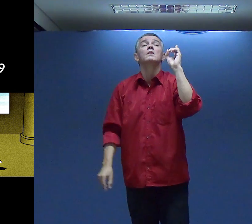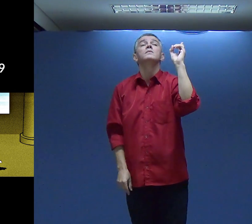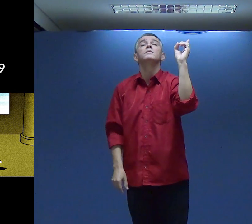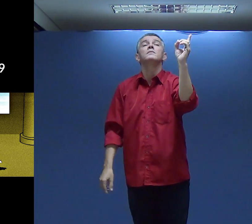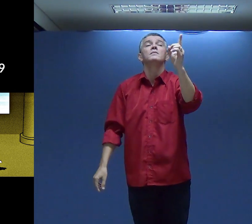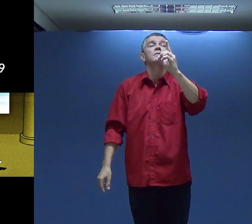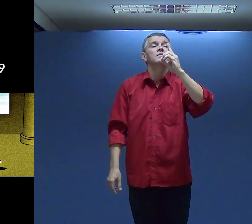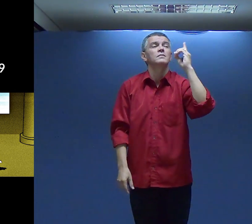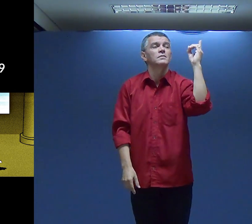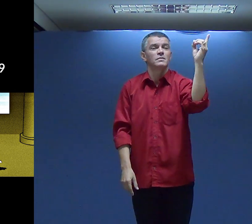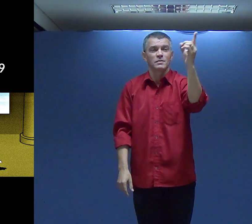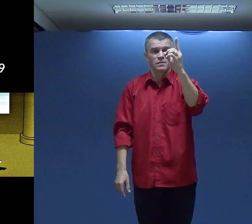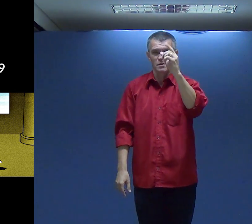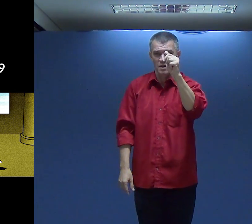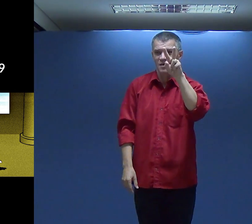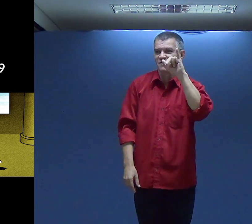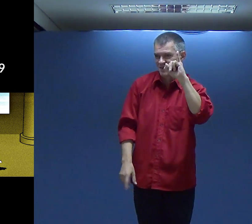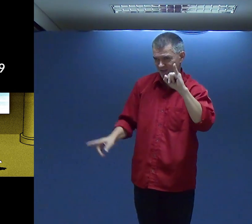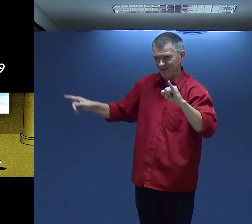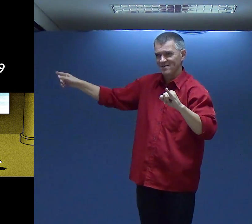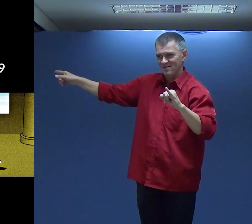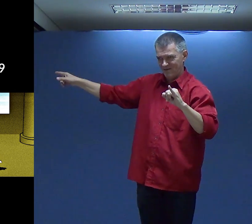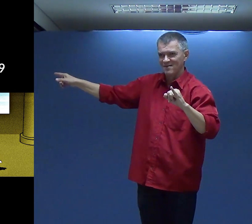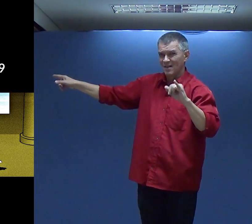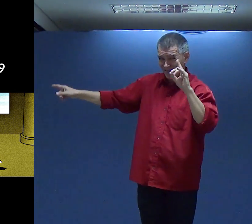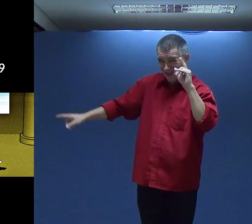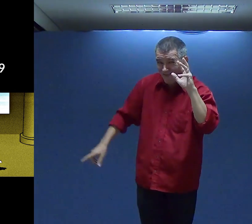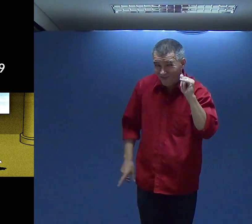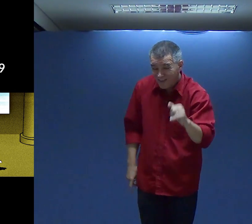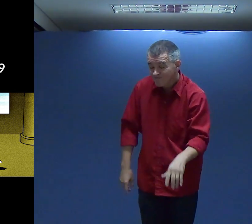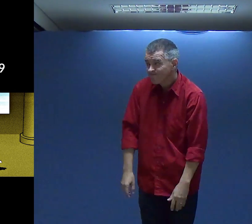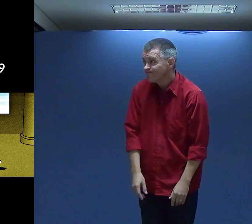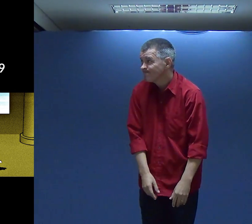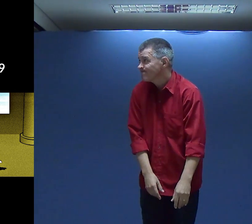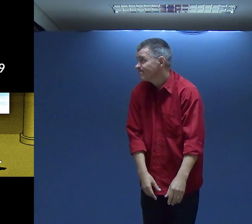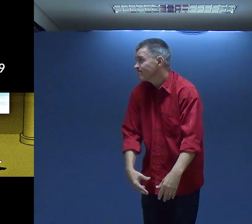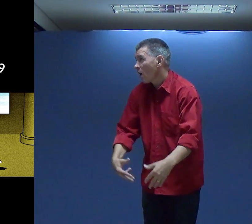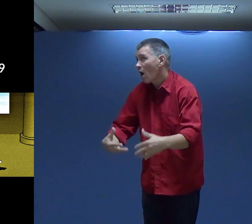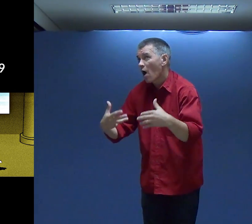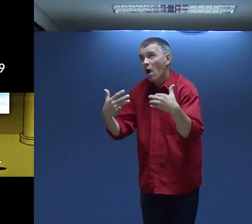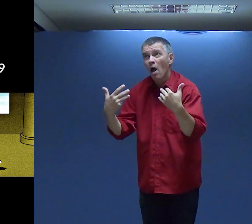individualmente Então o que é? Davi ali Então Davi ali